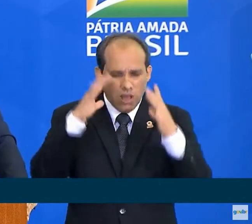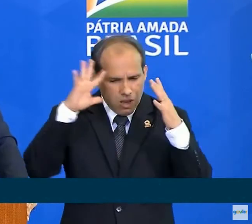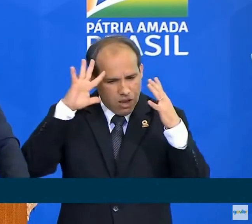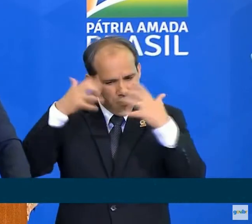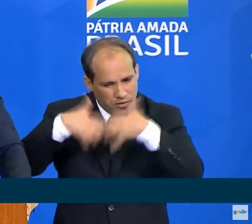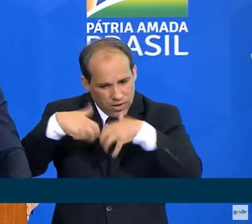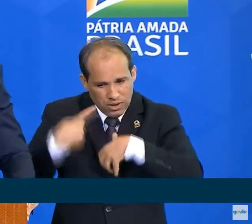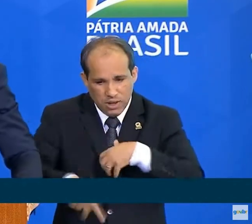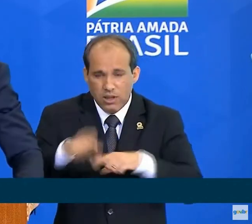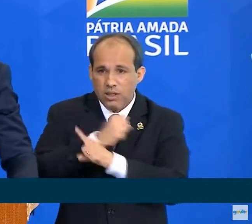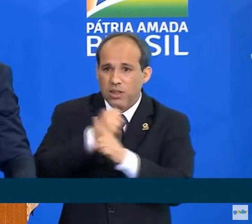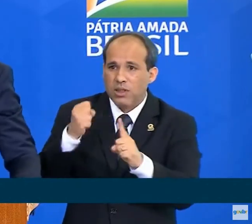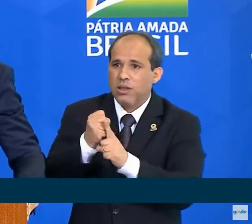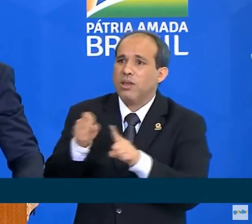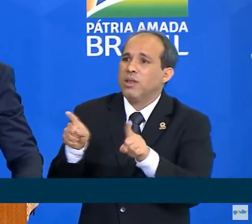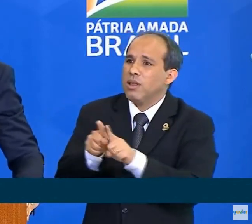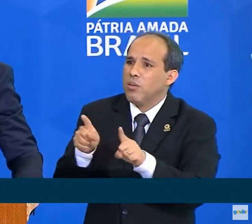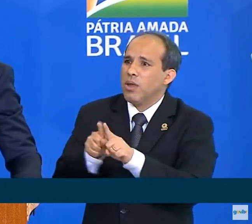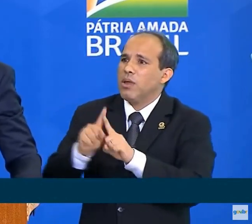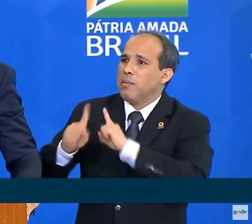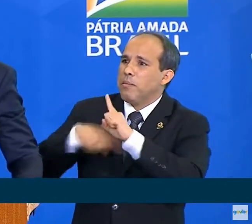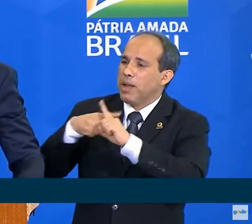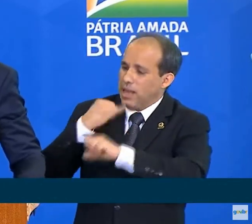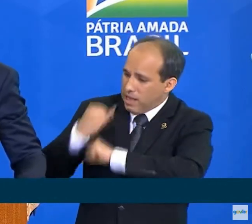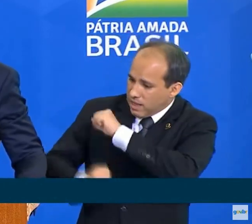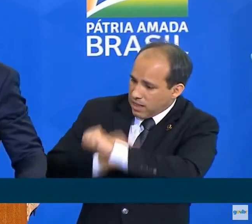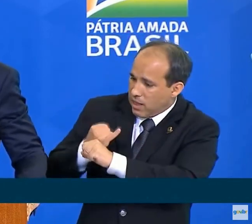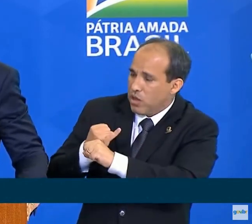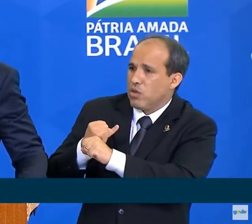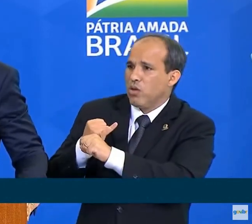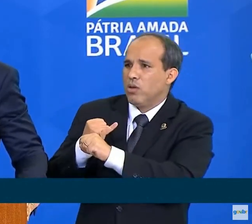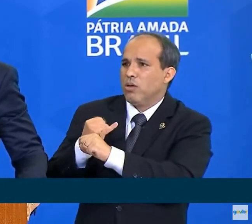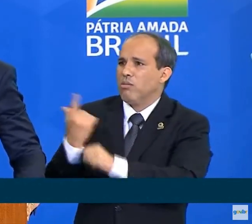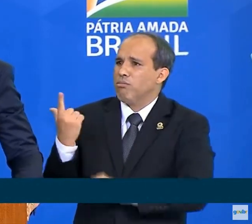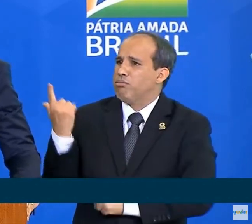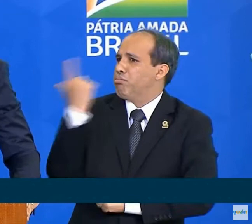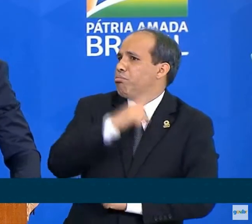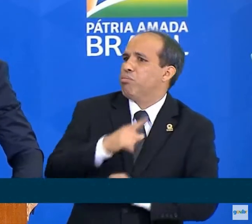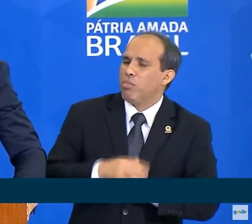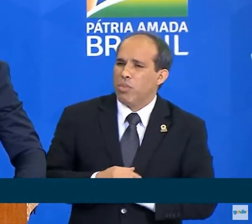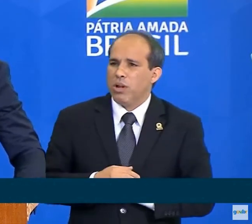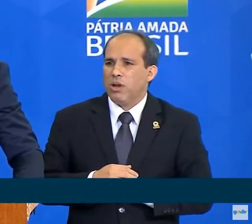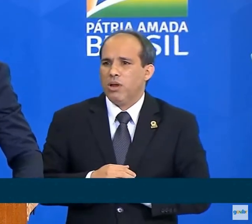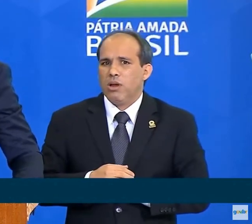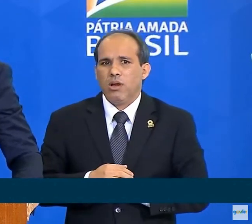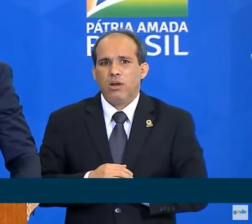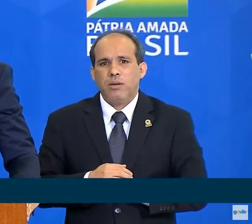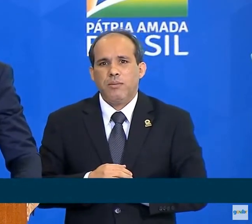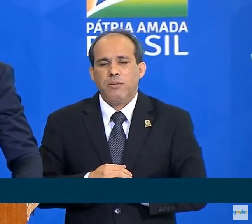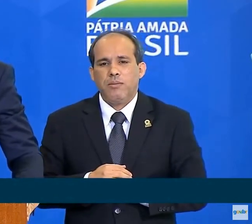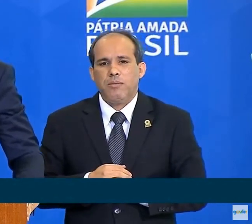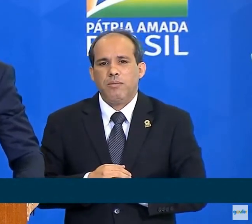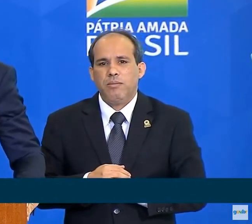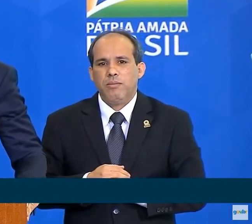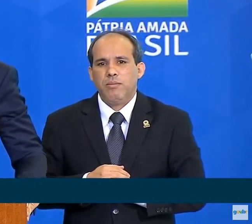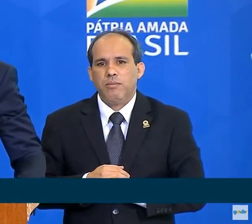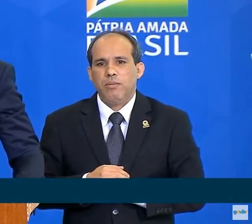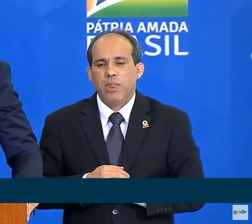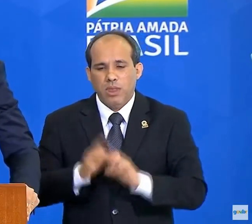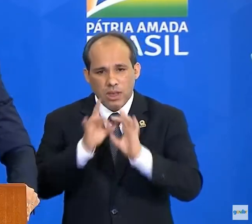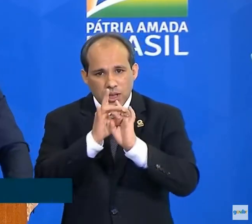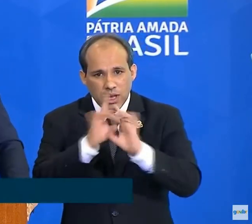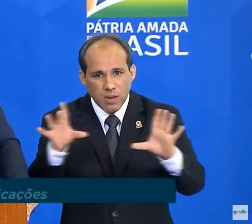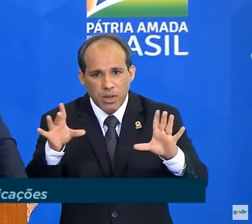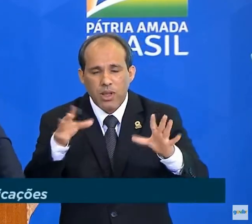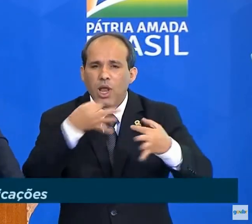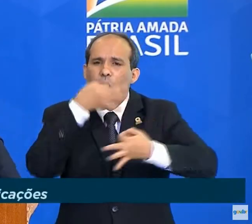somados à internet, formam o símbolo e palco da liberdade